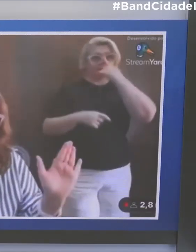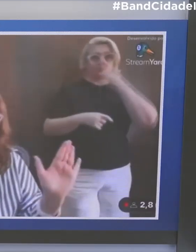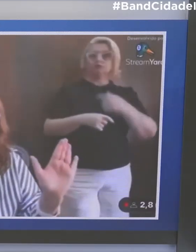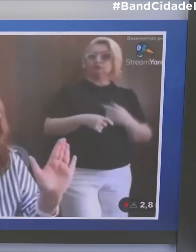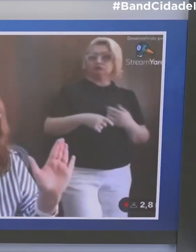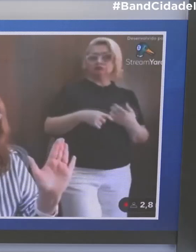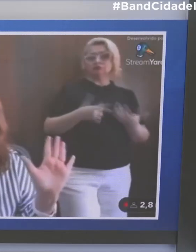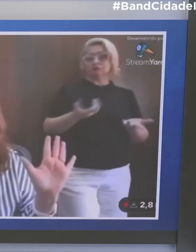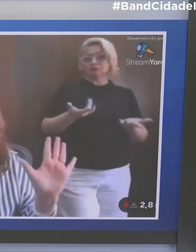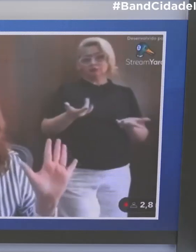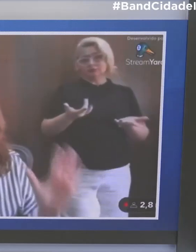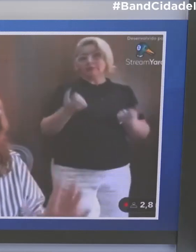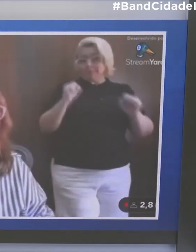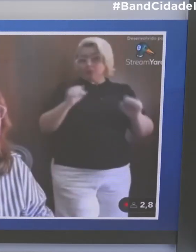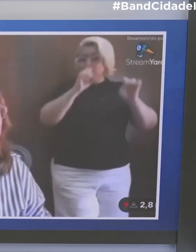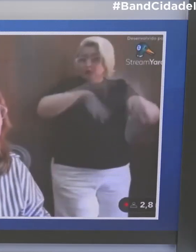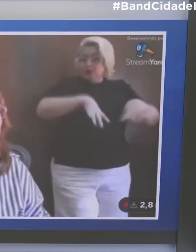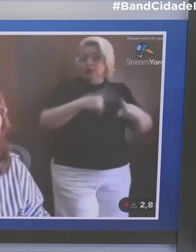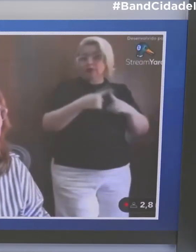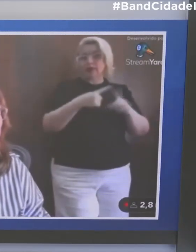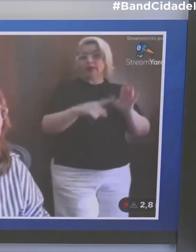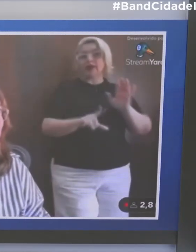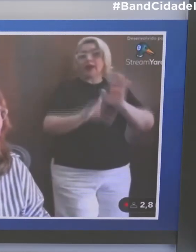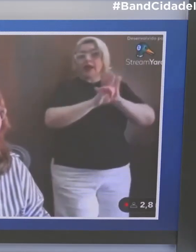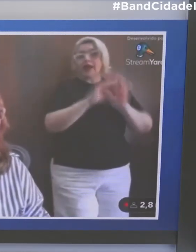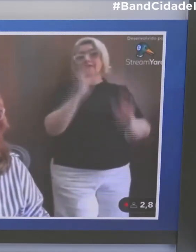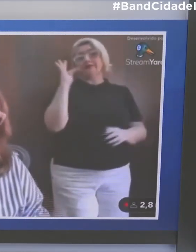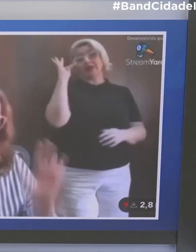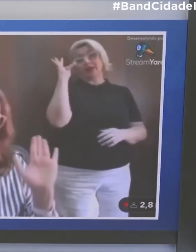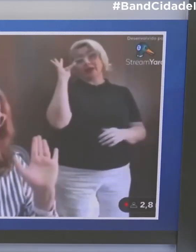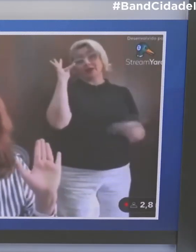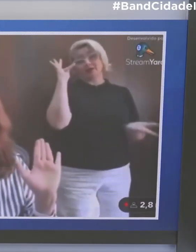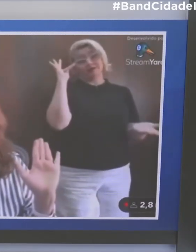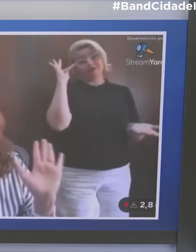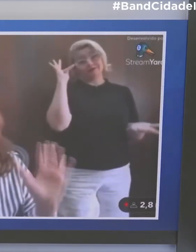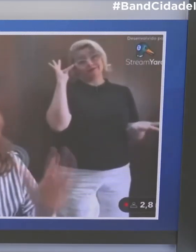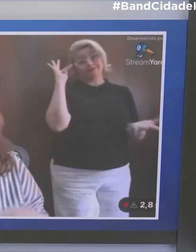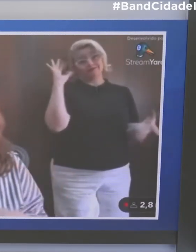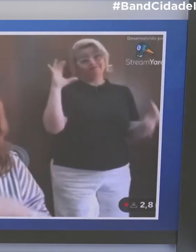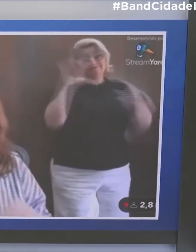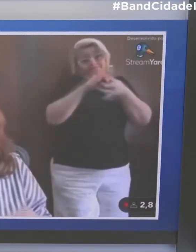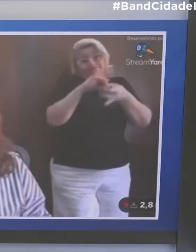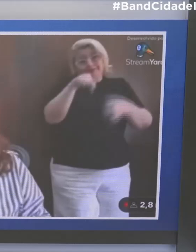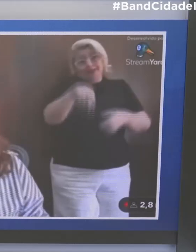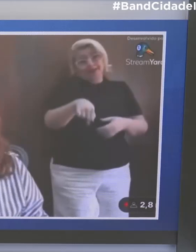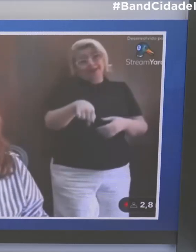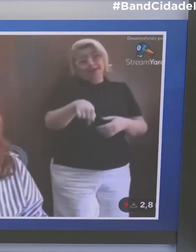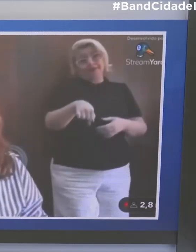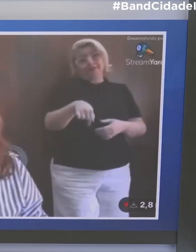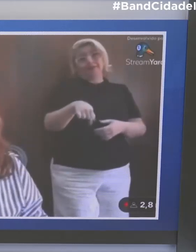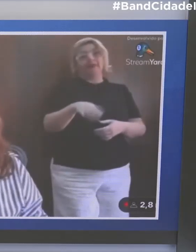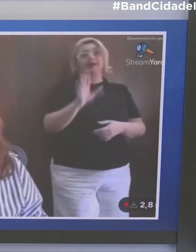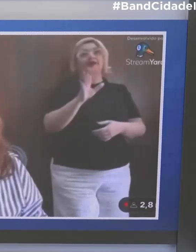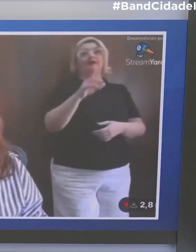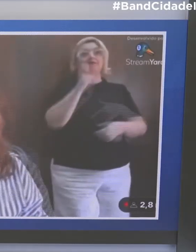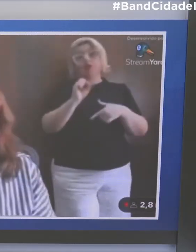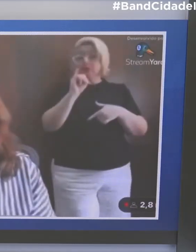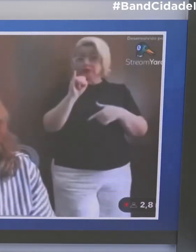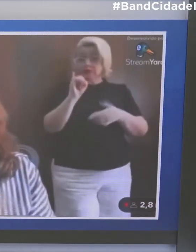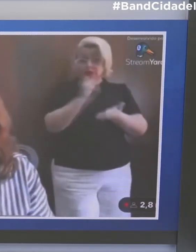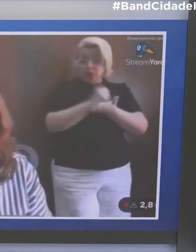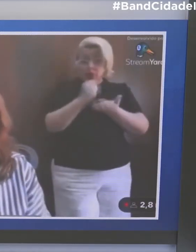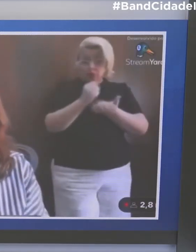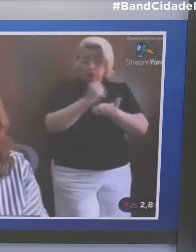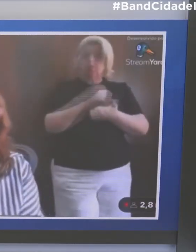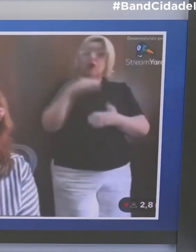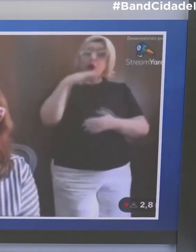saúde. Agora, se isso é uma lei federal, está na hora de mudar. Está na hora de mudar. Uma pessoa, se ela tem, então, uma